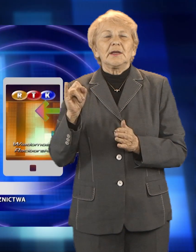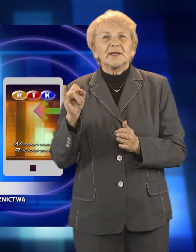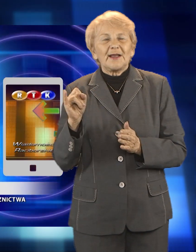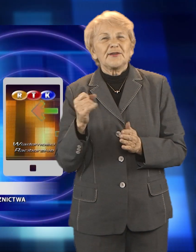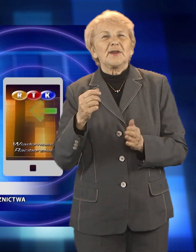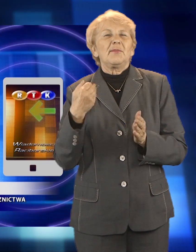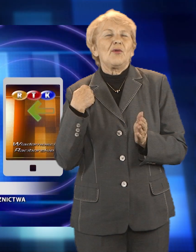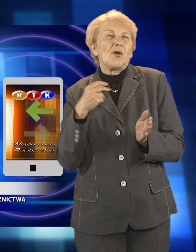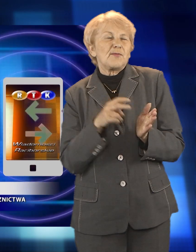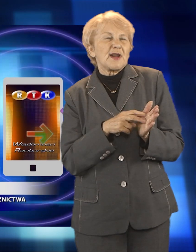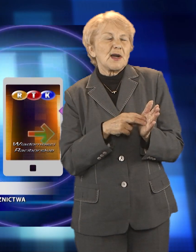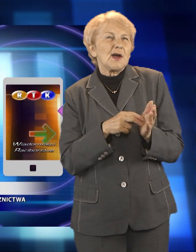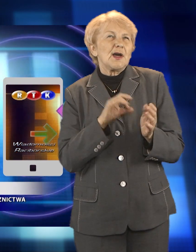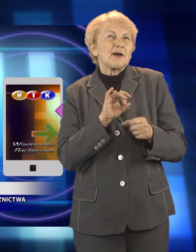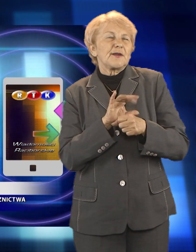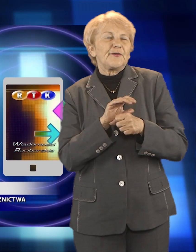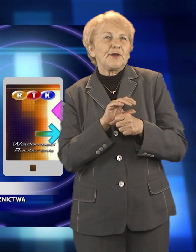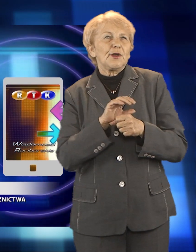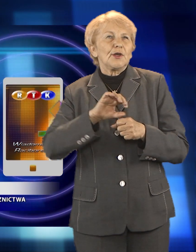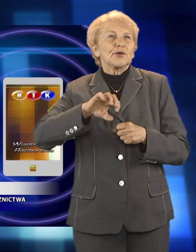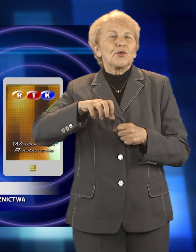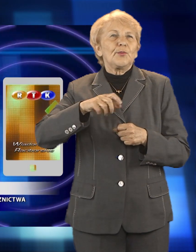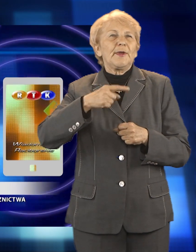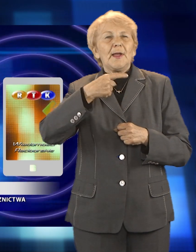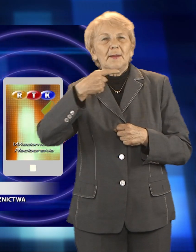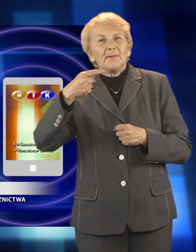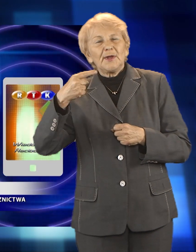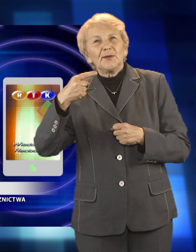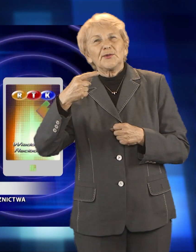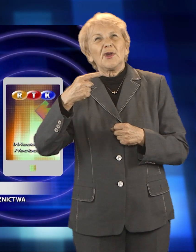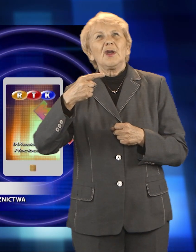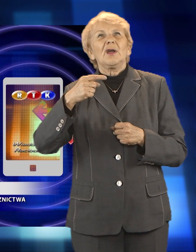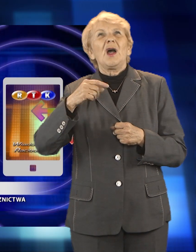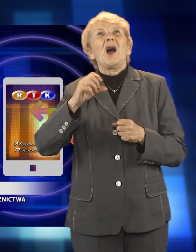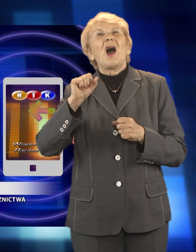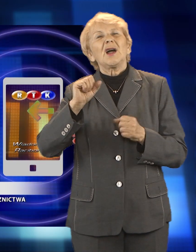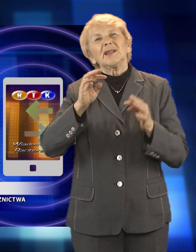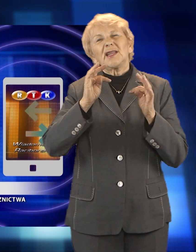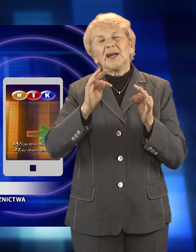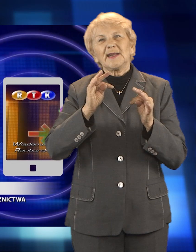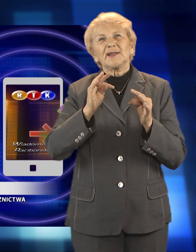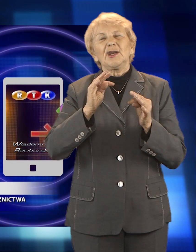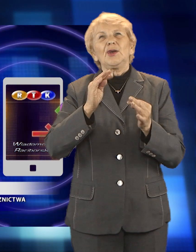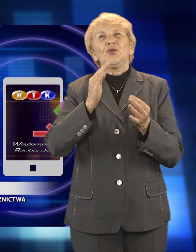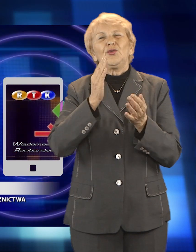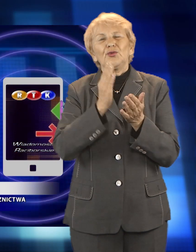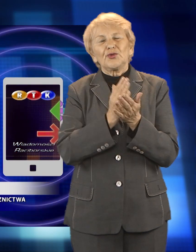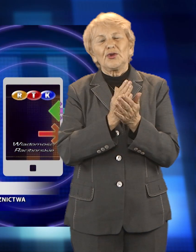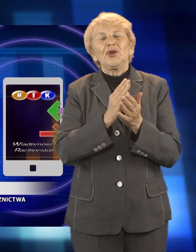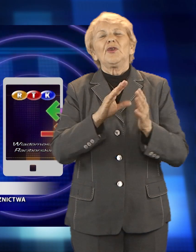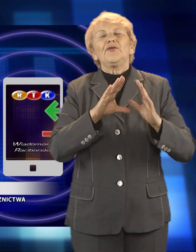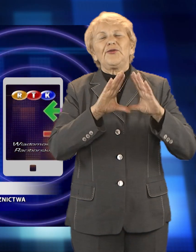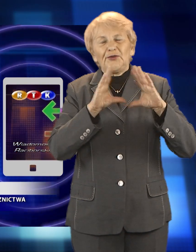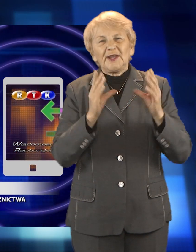brakuje minusów, to już od jakiegoś dłuższego czasu. Oczywiście ta krew jest najbardziej poszukiwana, ale w tej chwili jest taka sytuacja,